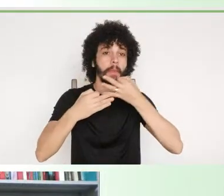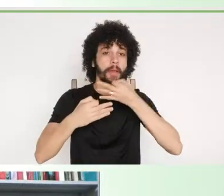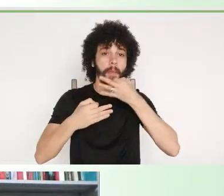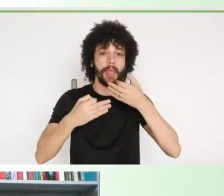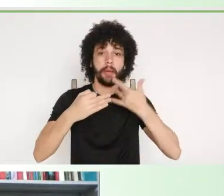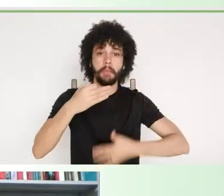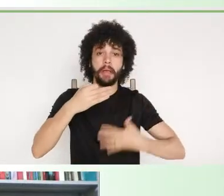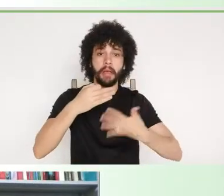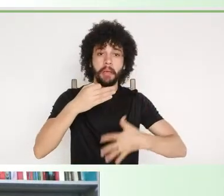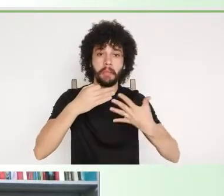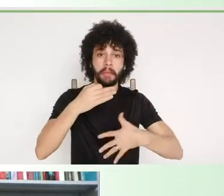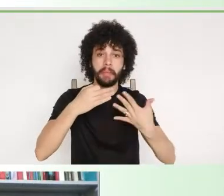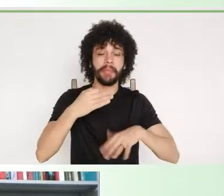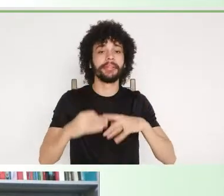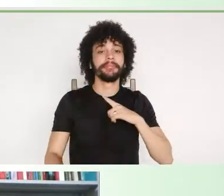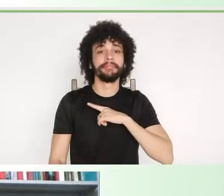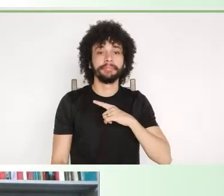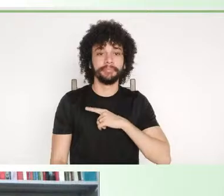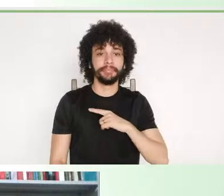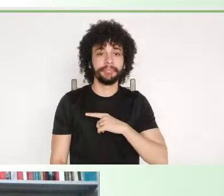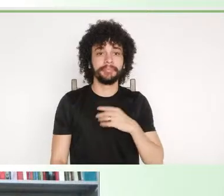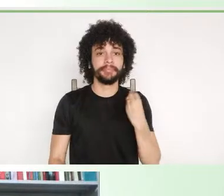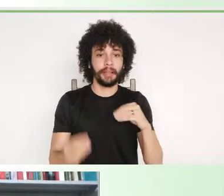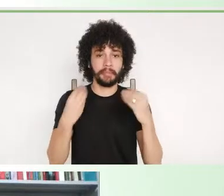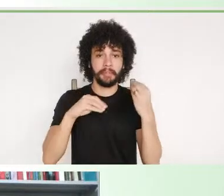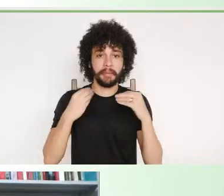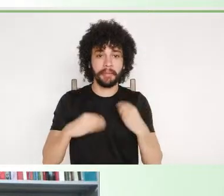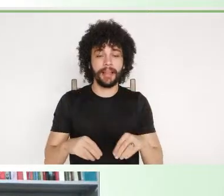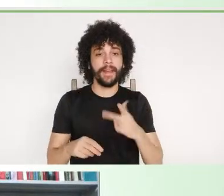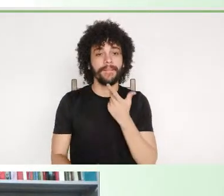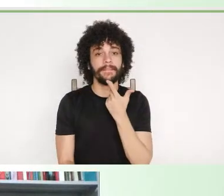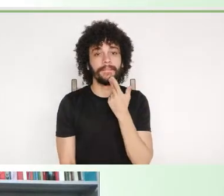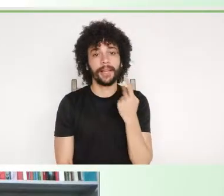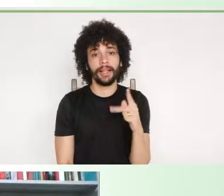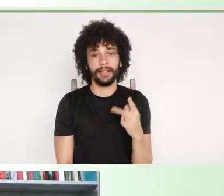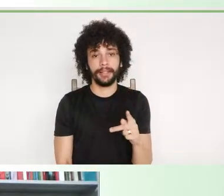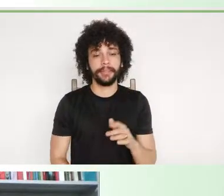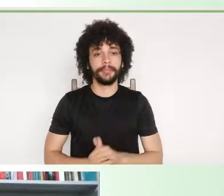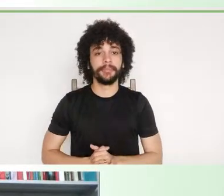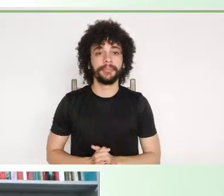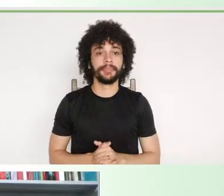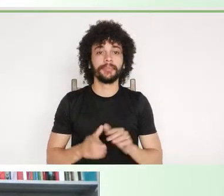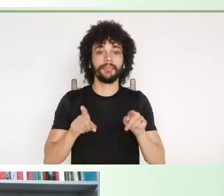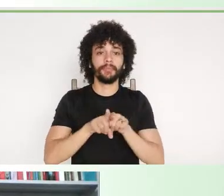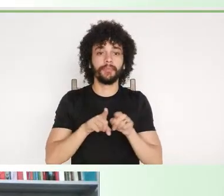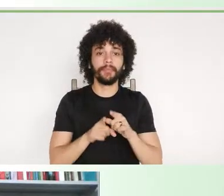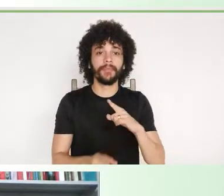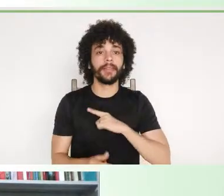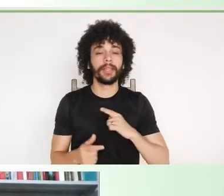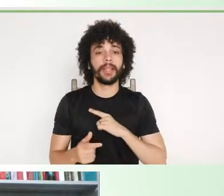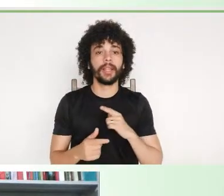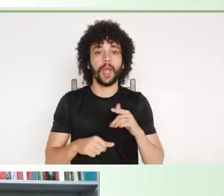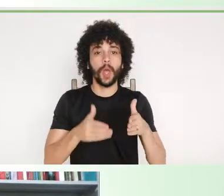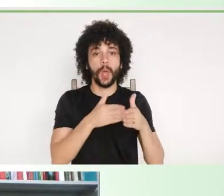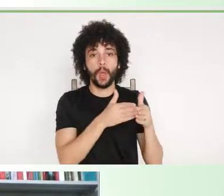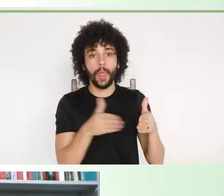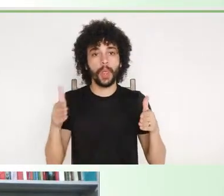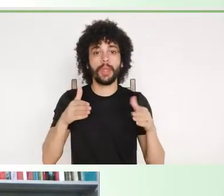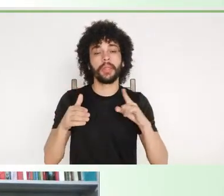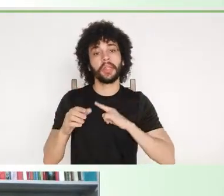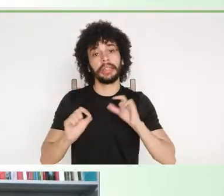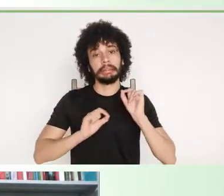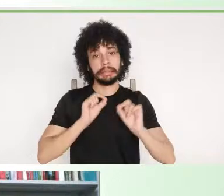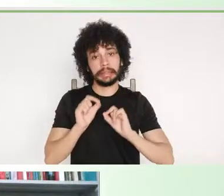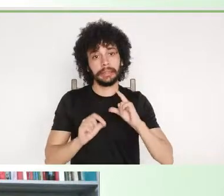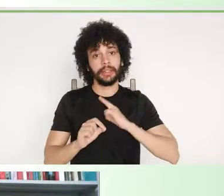no chat relacionadas à fala da senhora, nós temos ainda algum tempo, quem quiser colocar